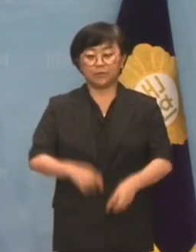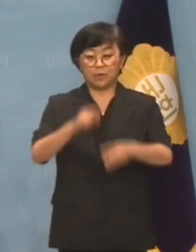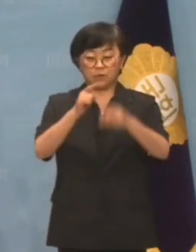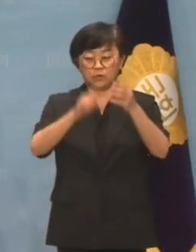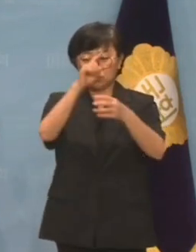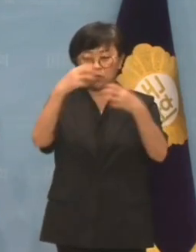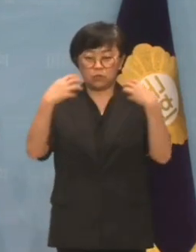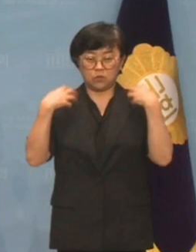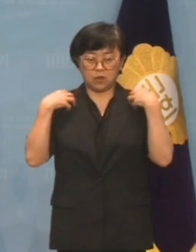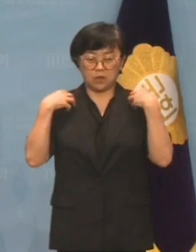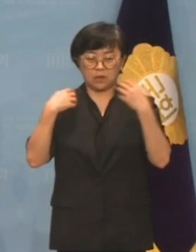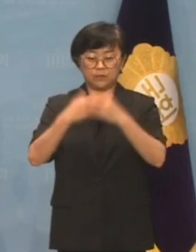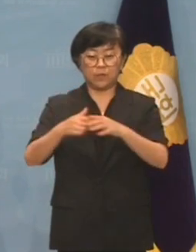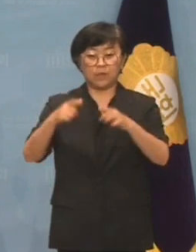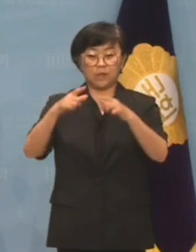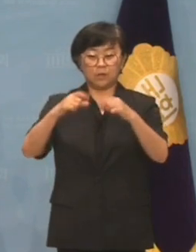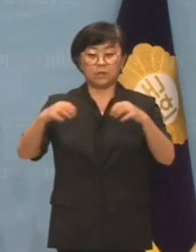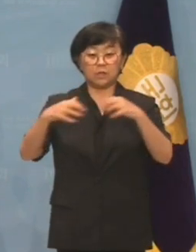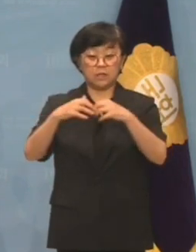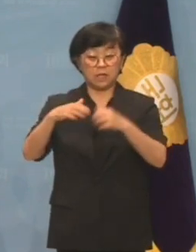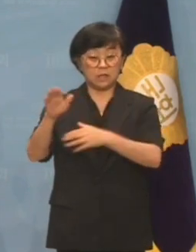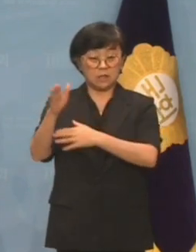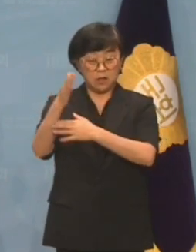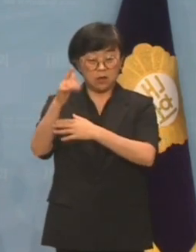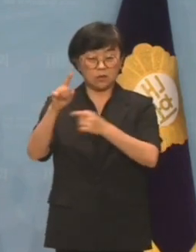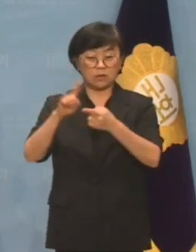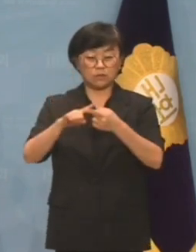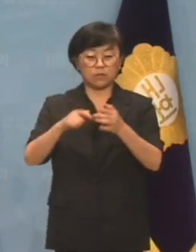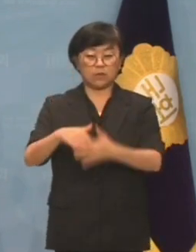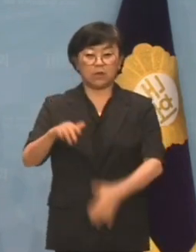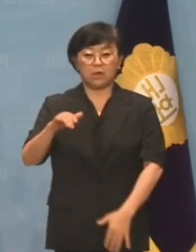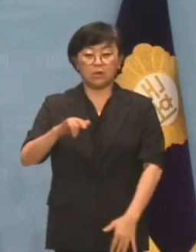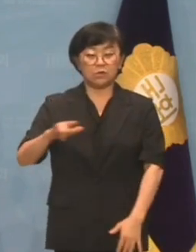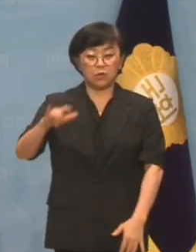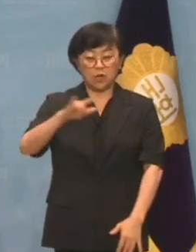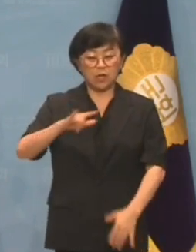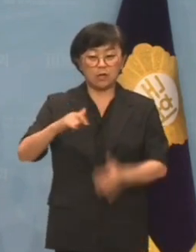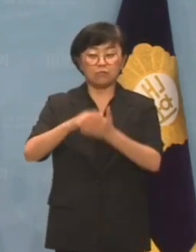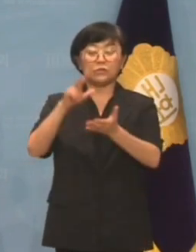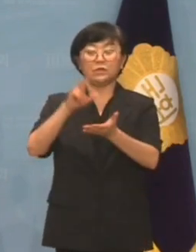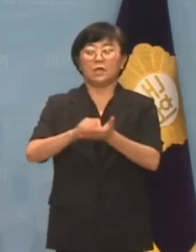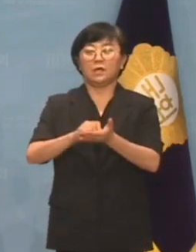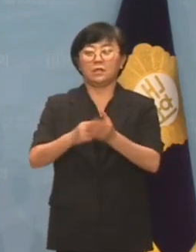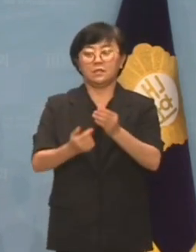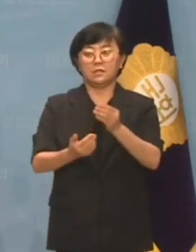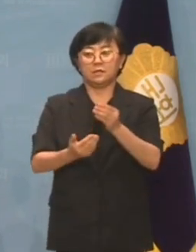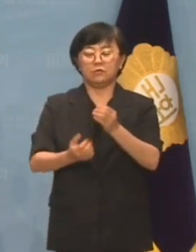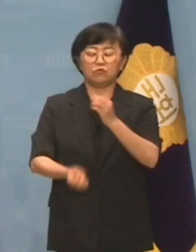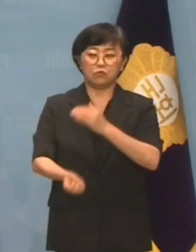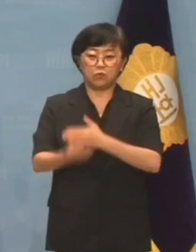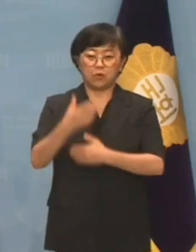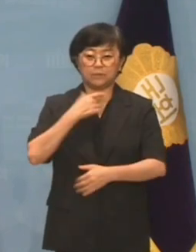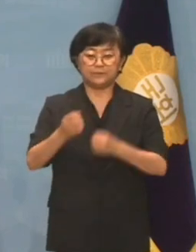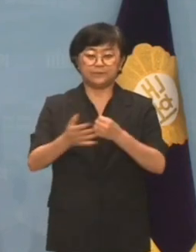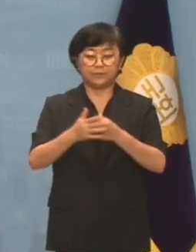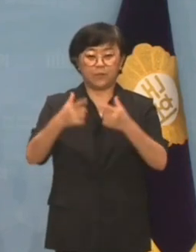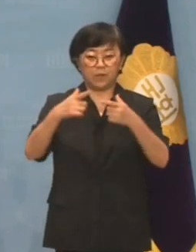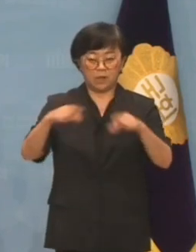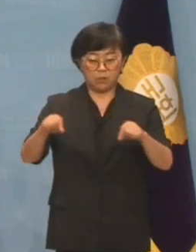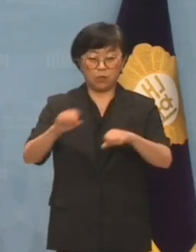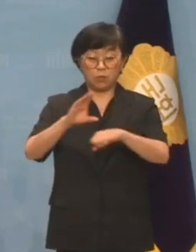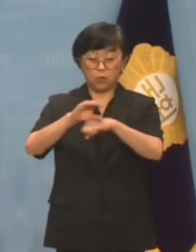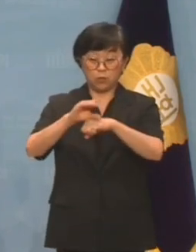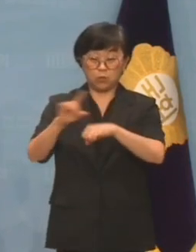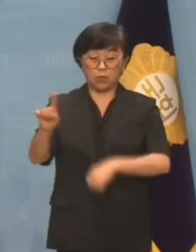윤석열 정부가 우길기에 이어 초계기 문제까지 일본에 굴복하려 합니다. 일본 언론